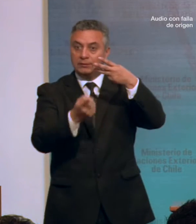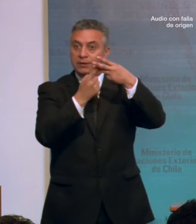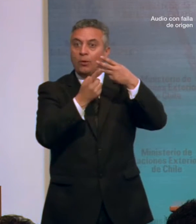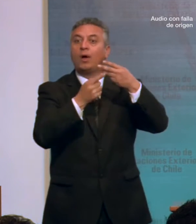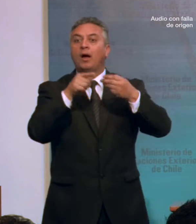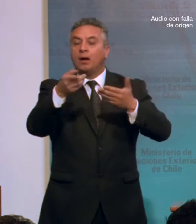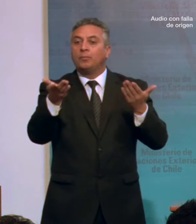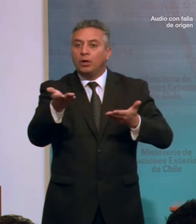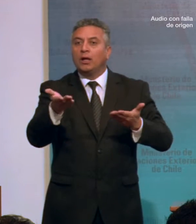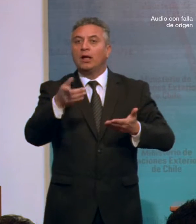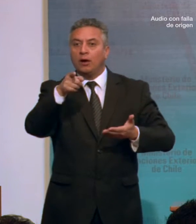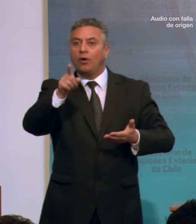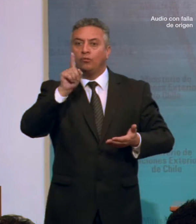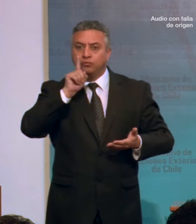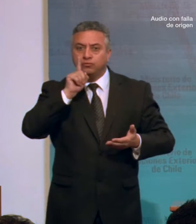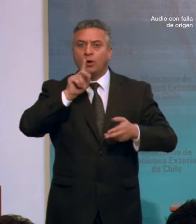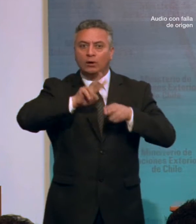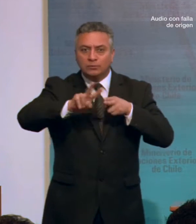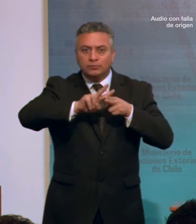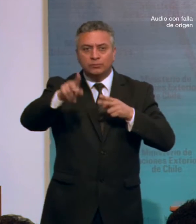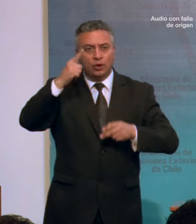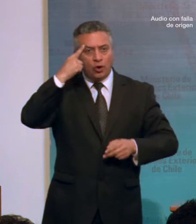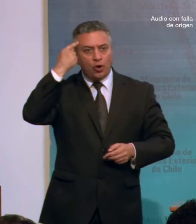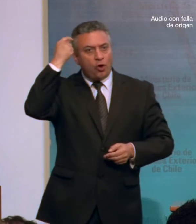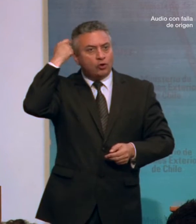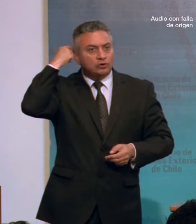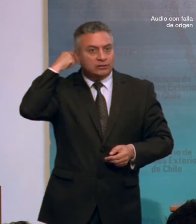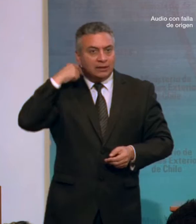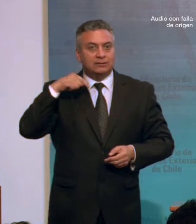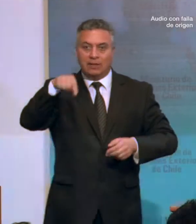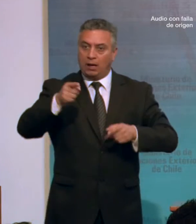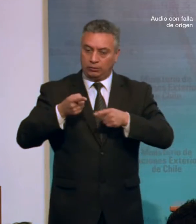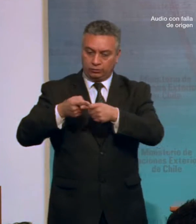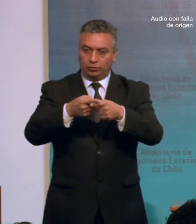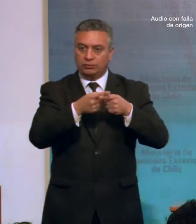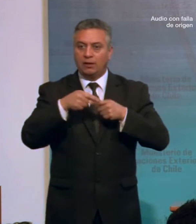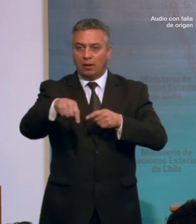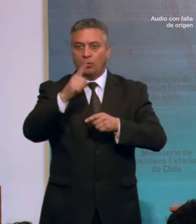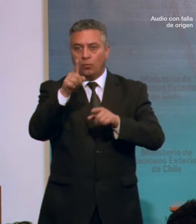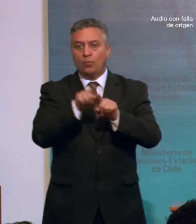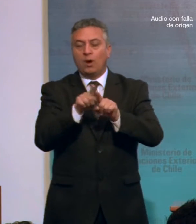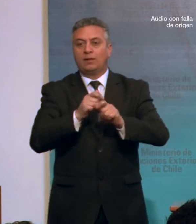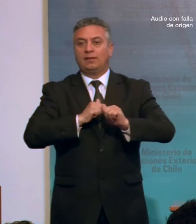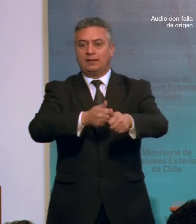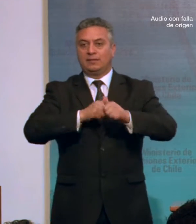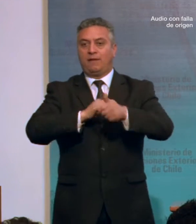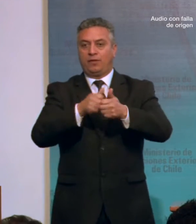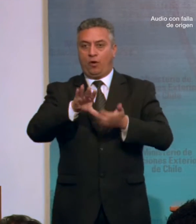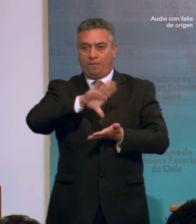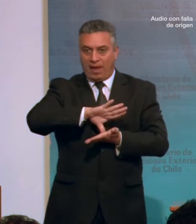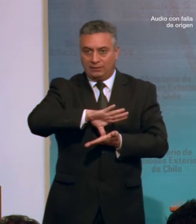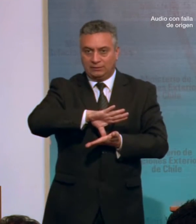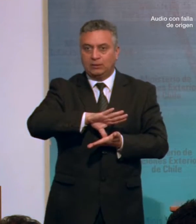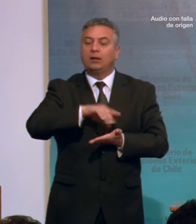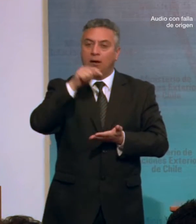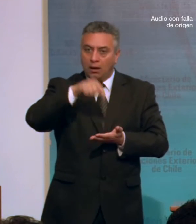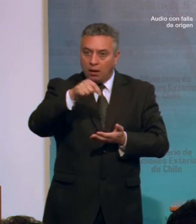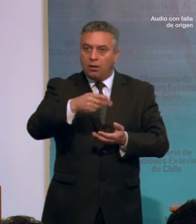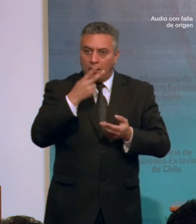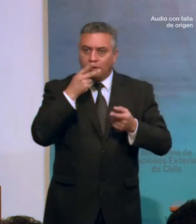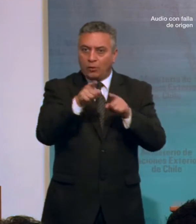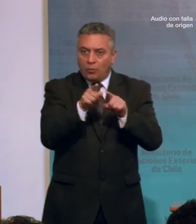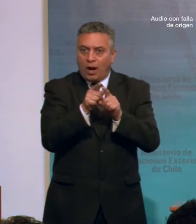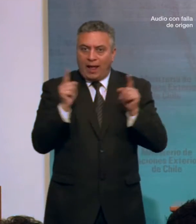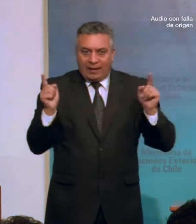ella ha ayudado a crear conciencia un país que debemos abordar a partir de una estrecha